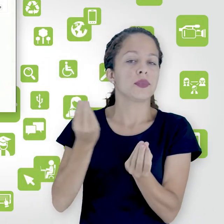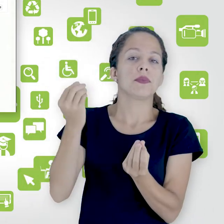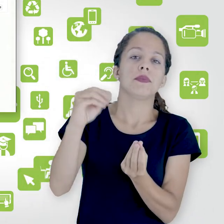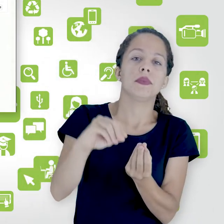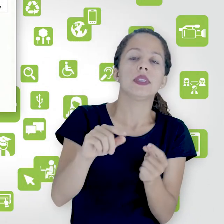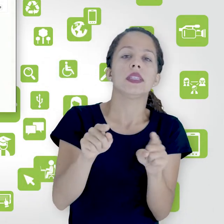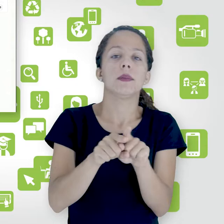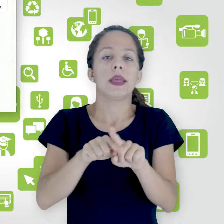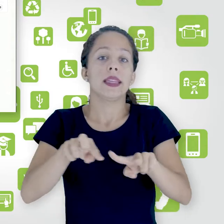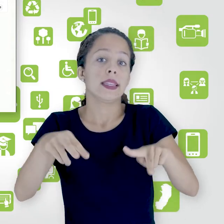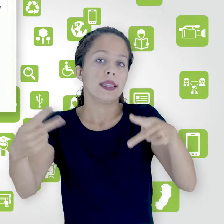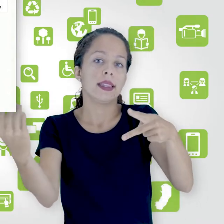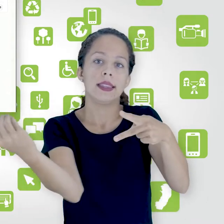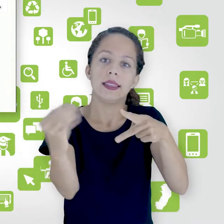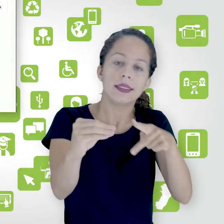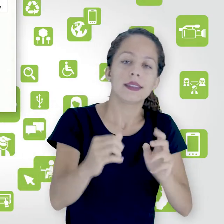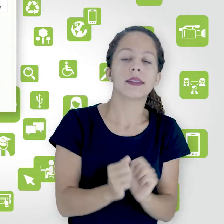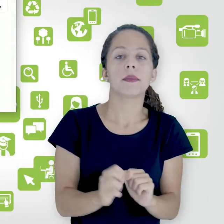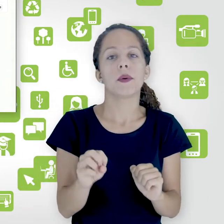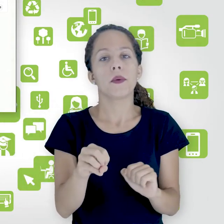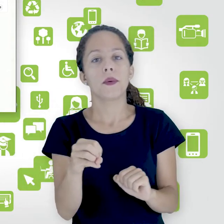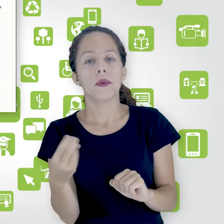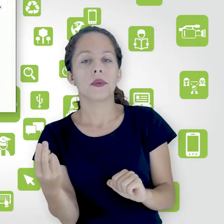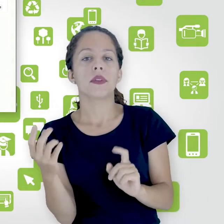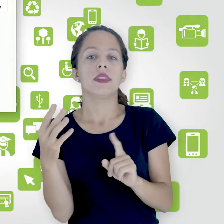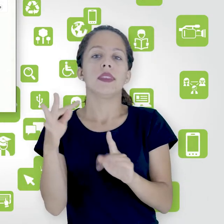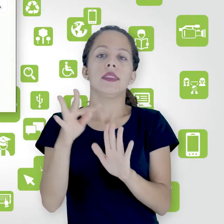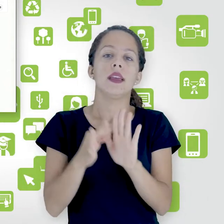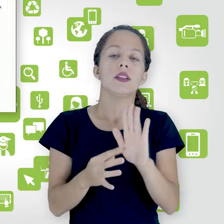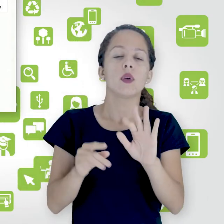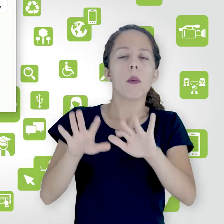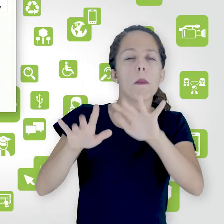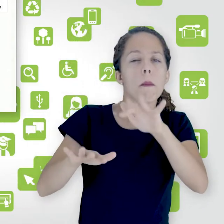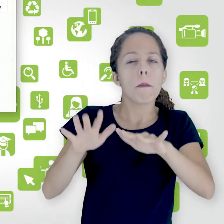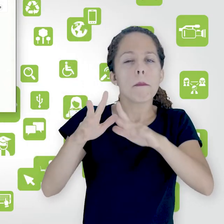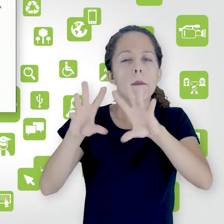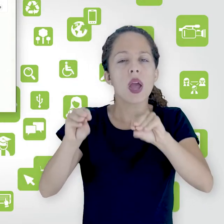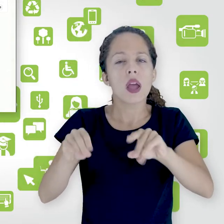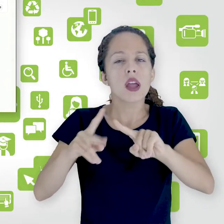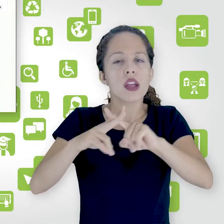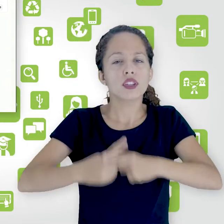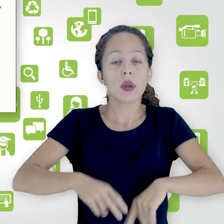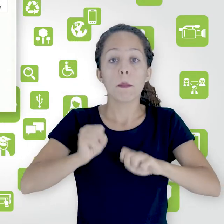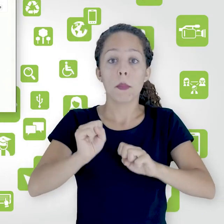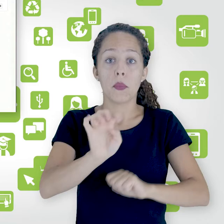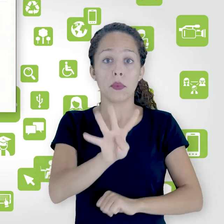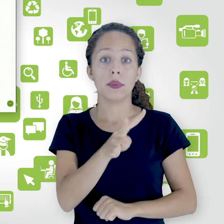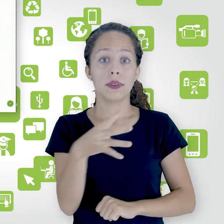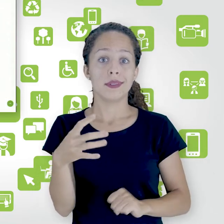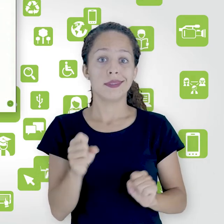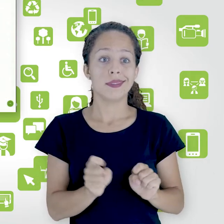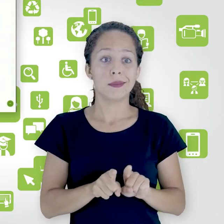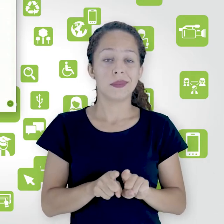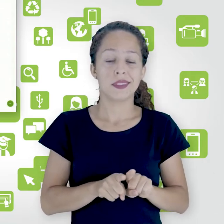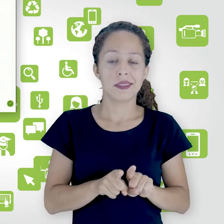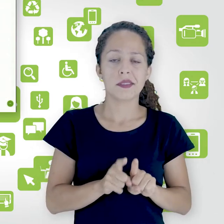posso incluir uma imagem, eu posso colocar um link, eu posso formatar o texto, organizar, posso criar uma tabela, enfim.